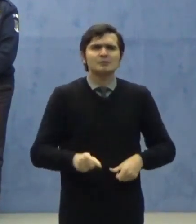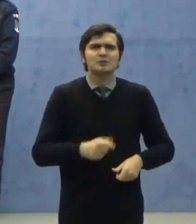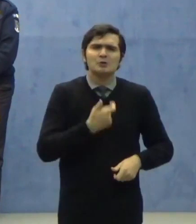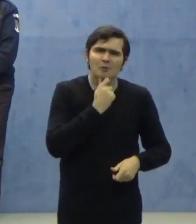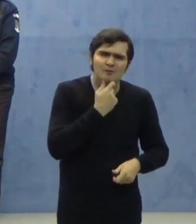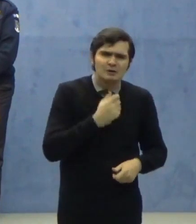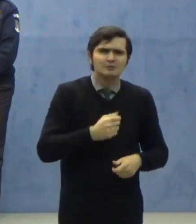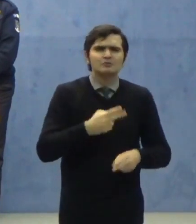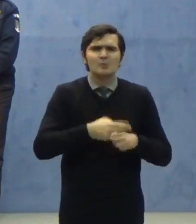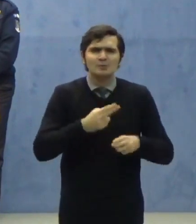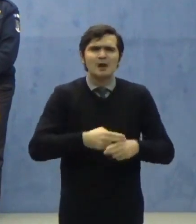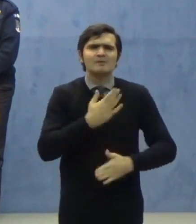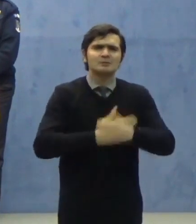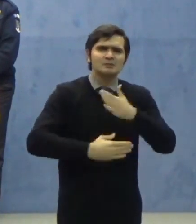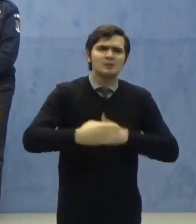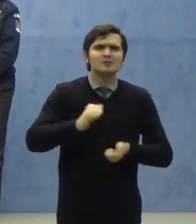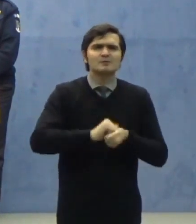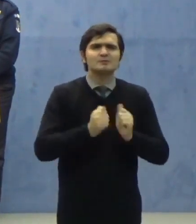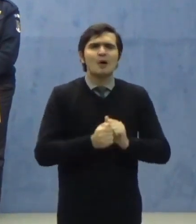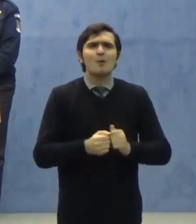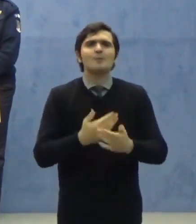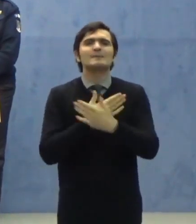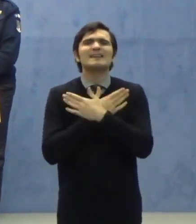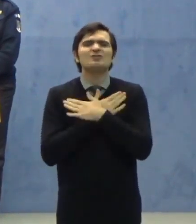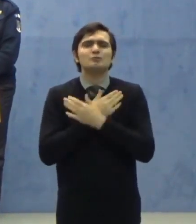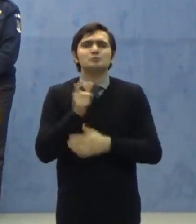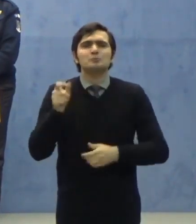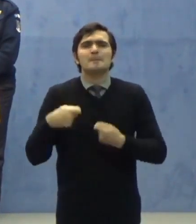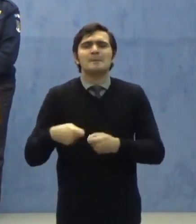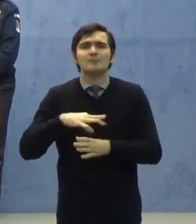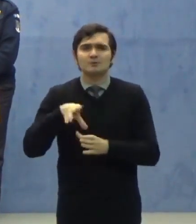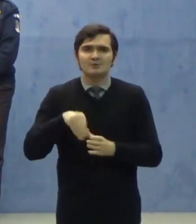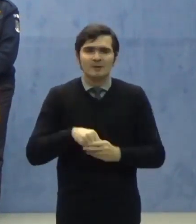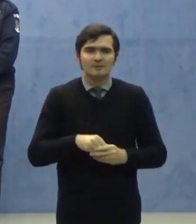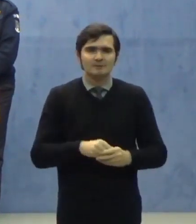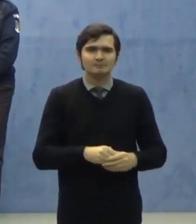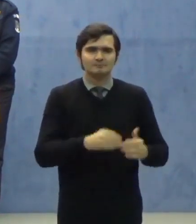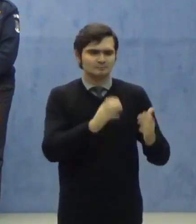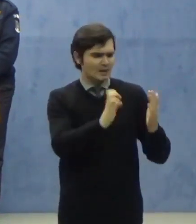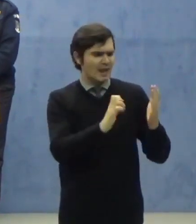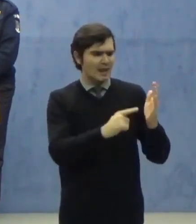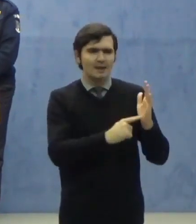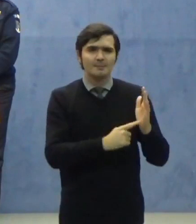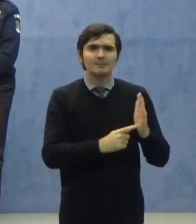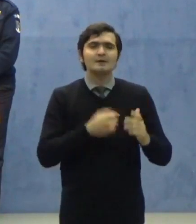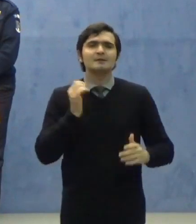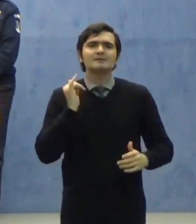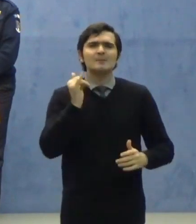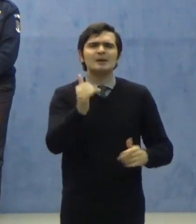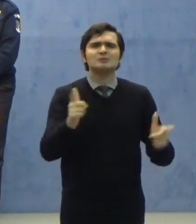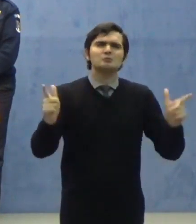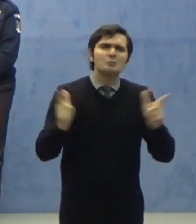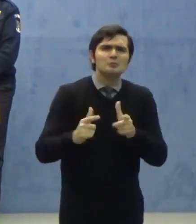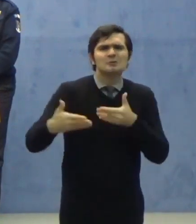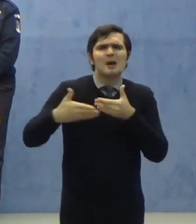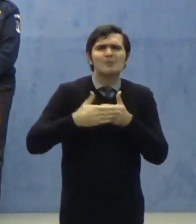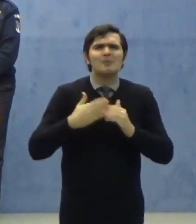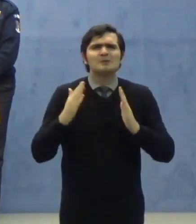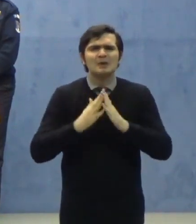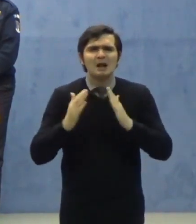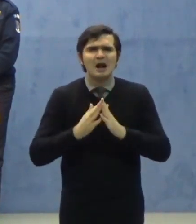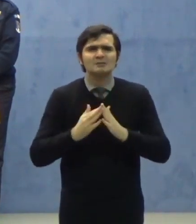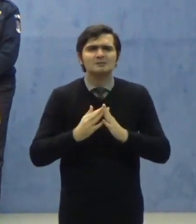dizabilități, ori deces al unui membru de familie. E. Deplasări scurte în apropierea locuinței